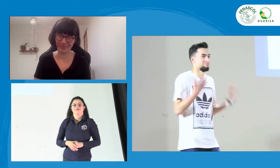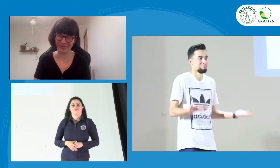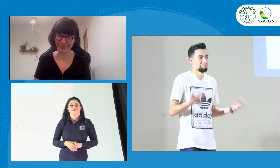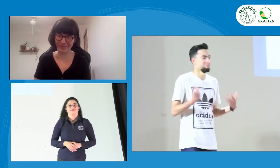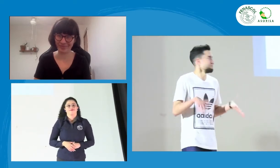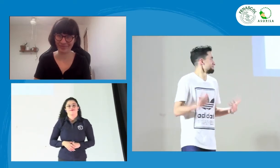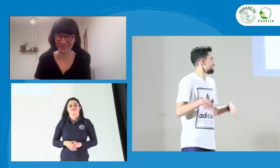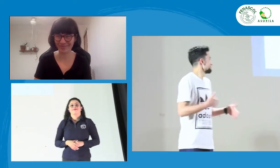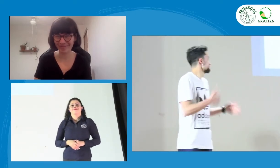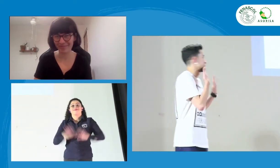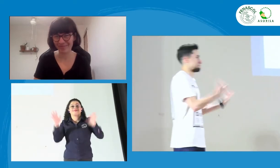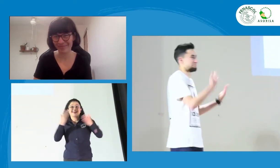Bueno, muy buenas tardes.